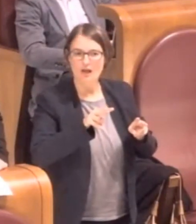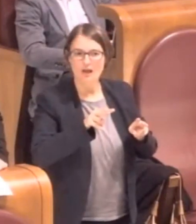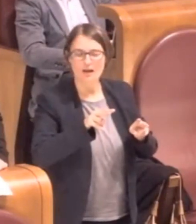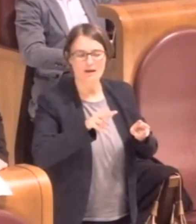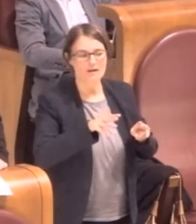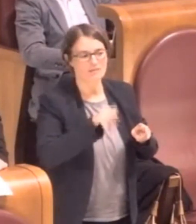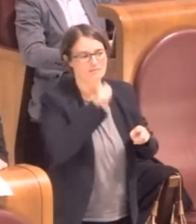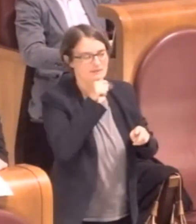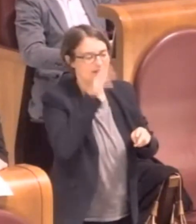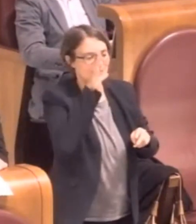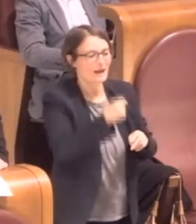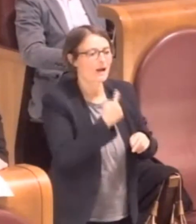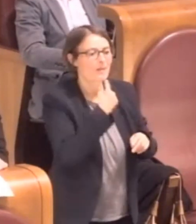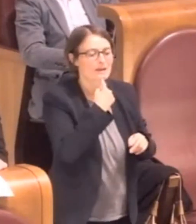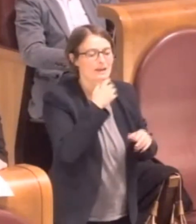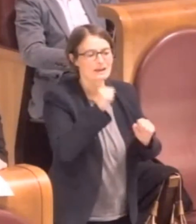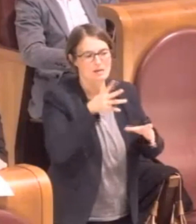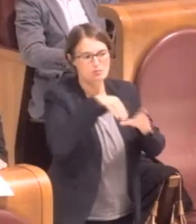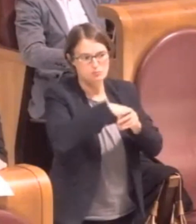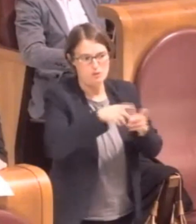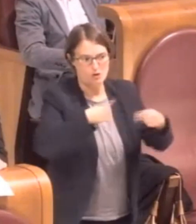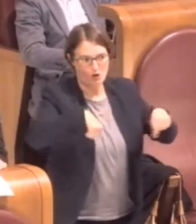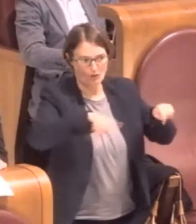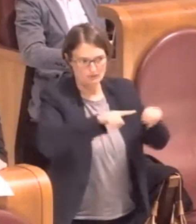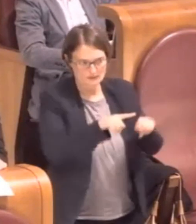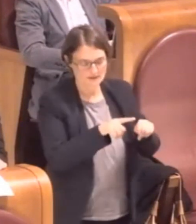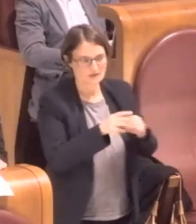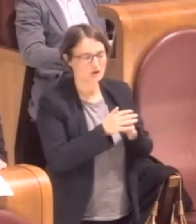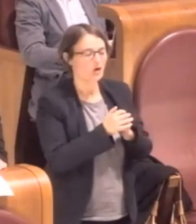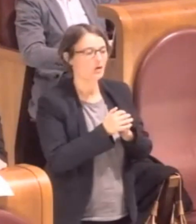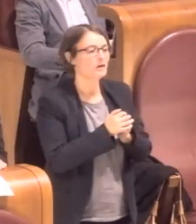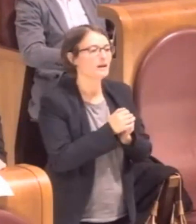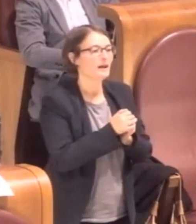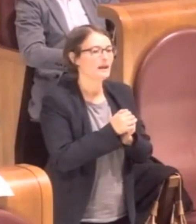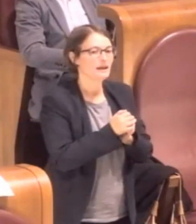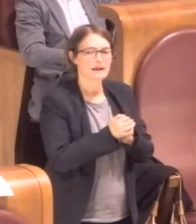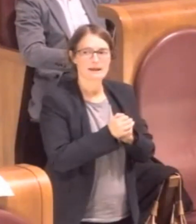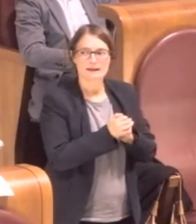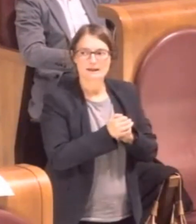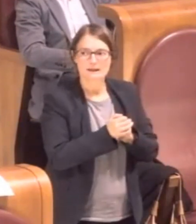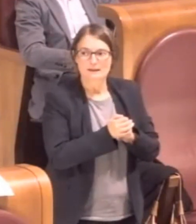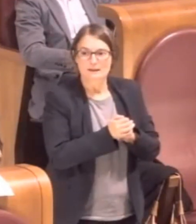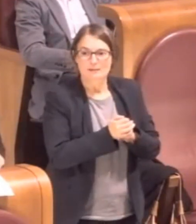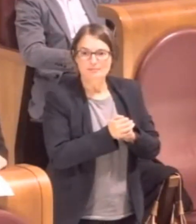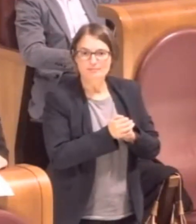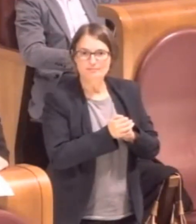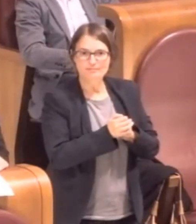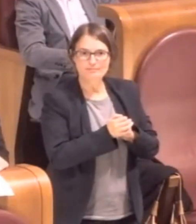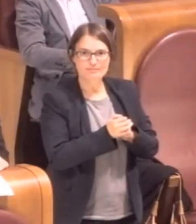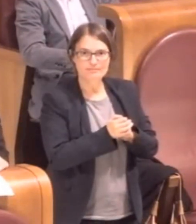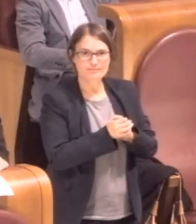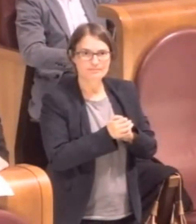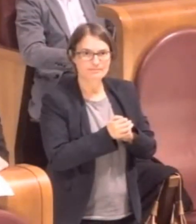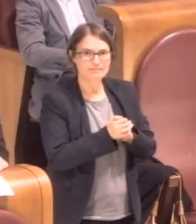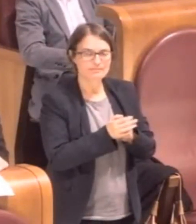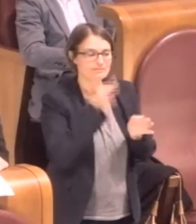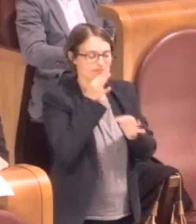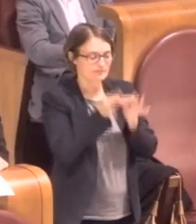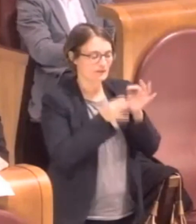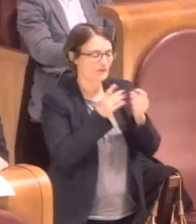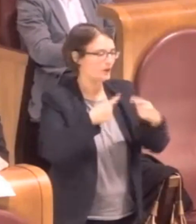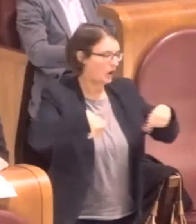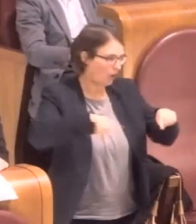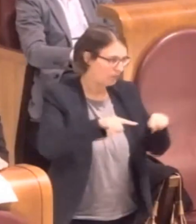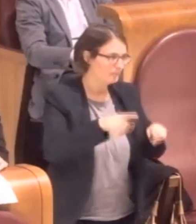trasparenza. Quindi andiamo a definire la costituzione di questa commissione ai membri